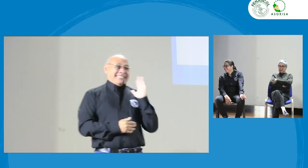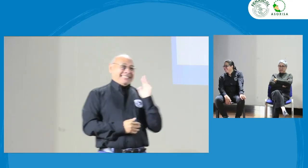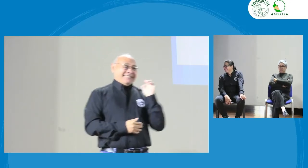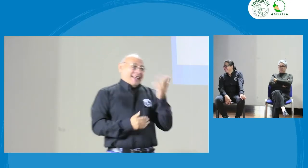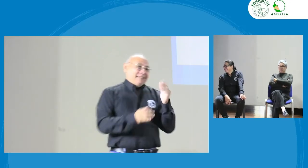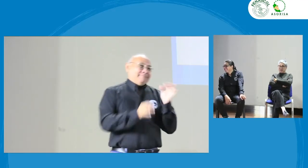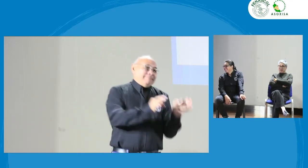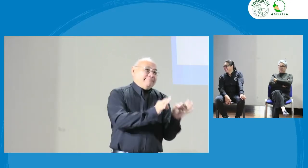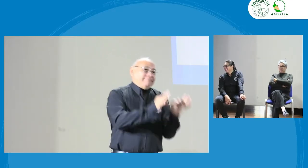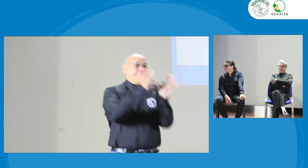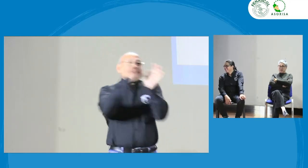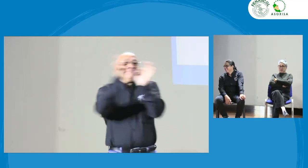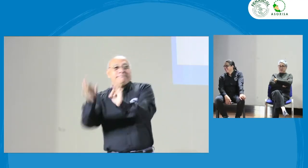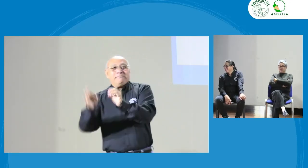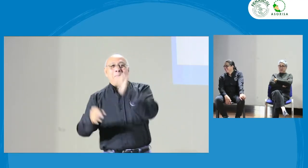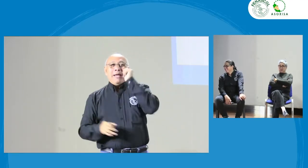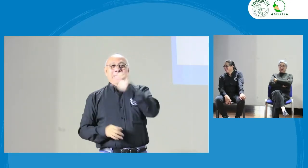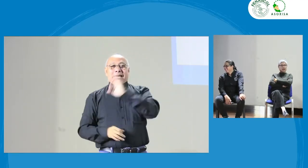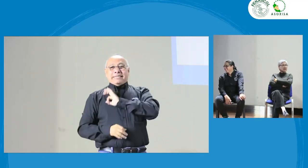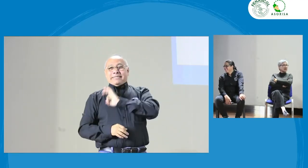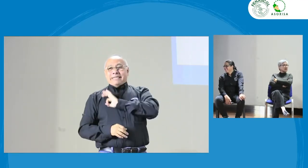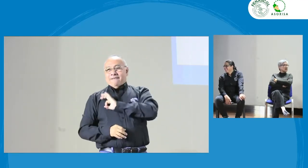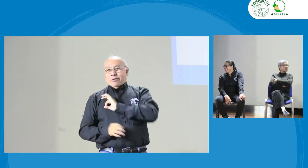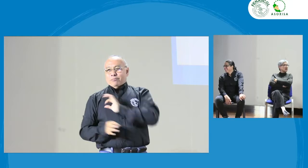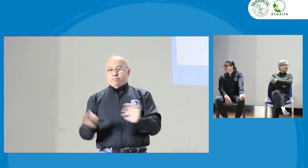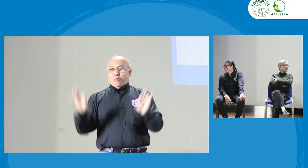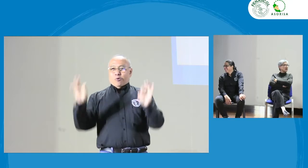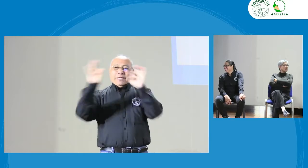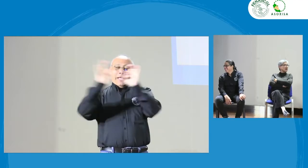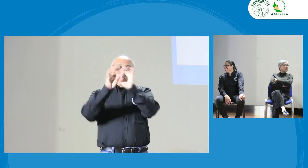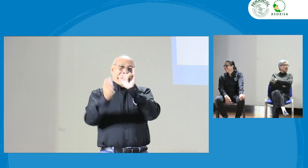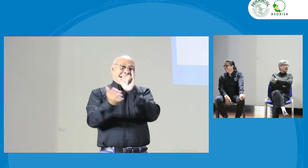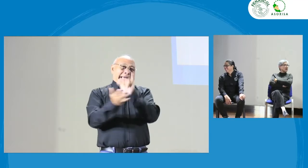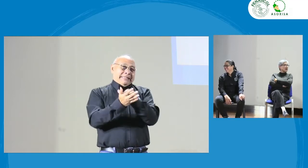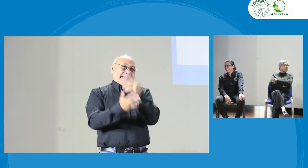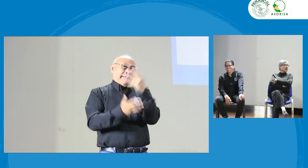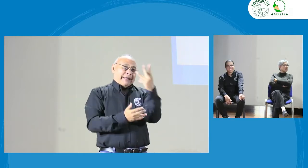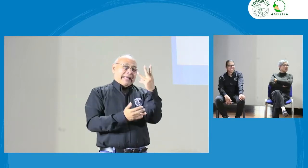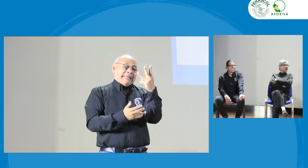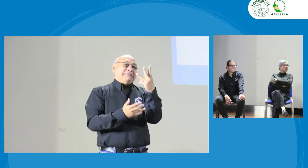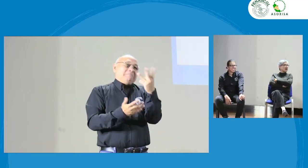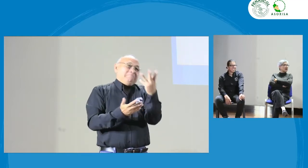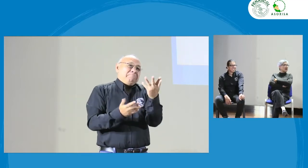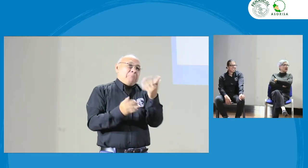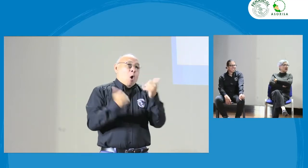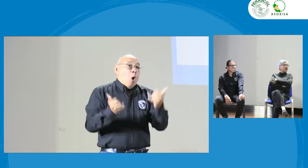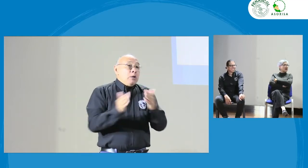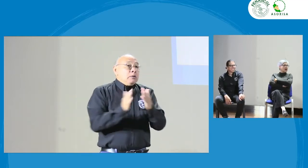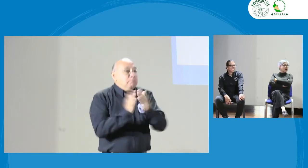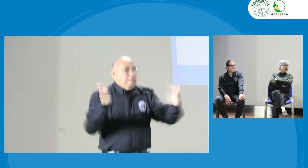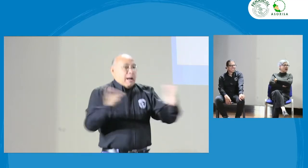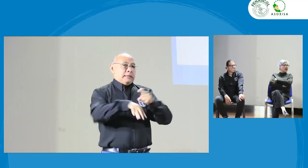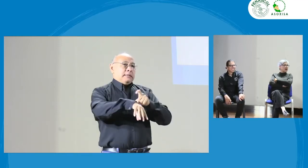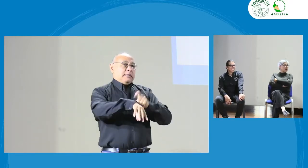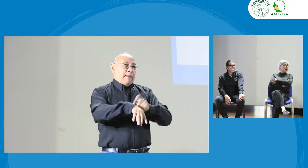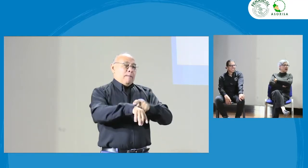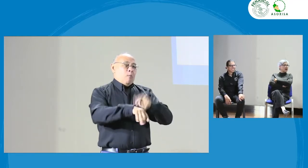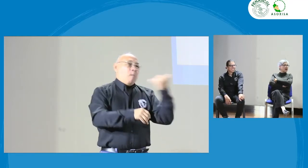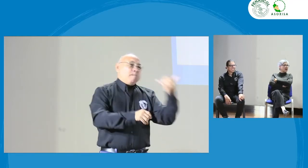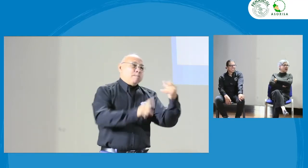día de mañana para poder conversar alrededor de este tema tan importante día sábado. Entonces, esto va a ser